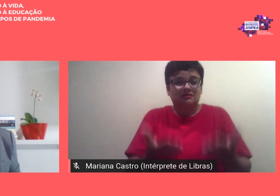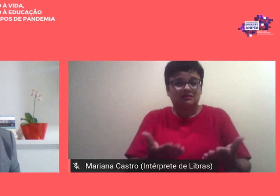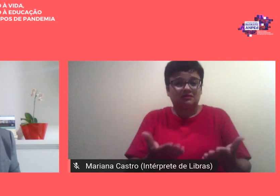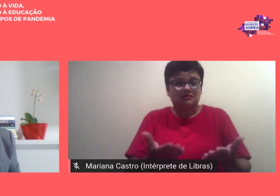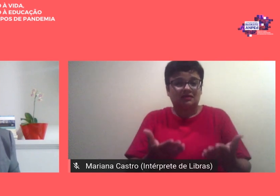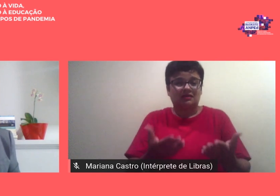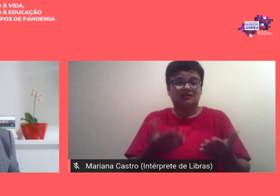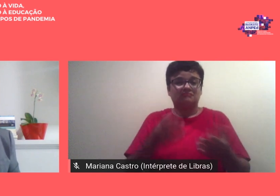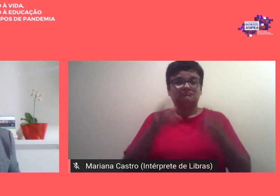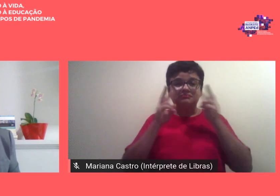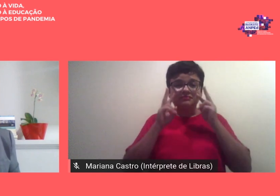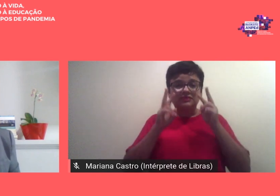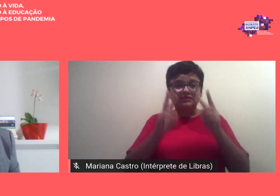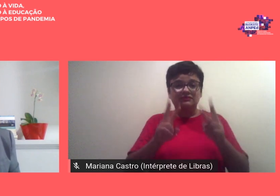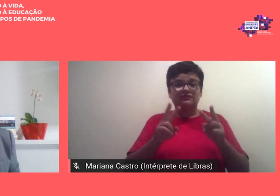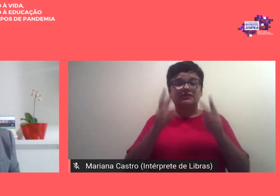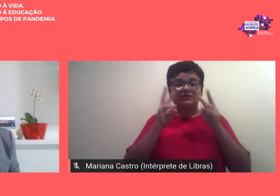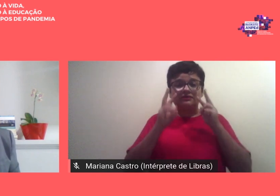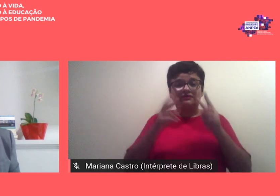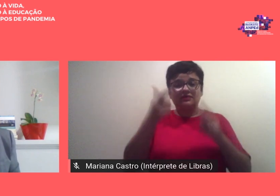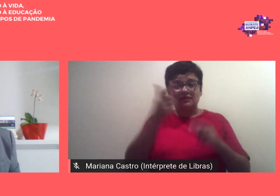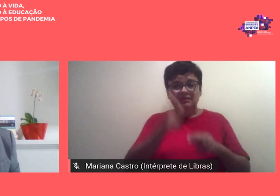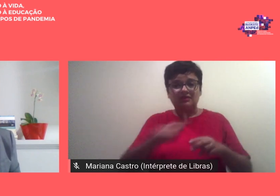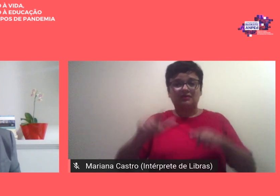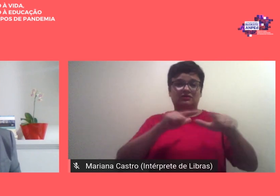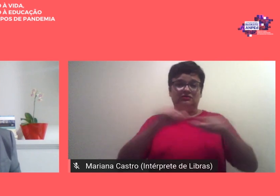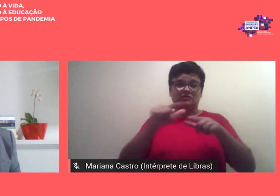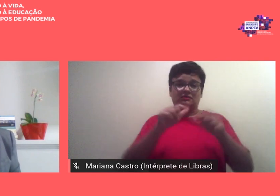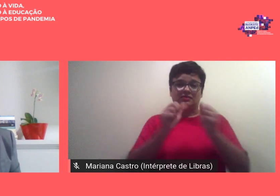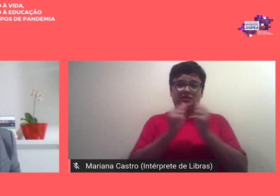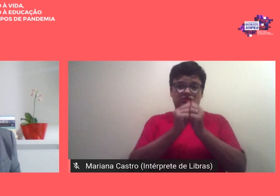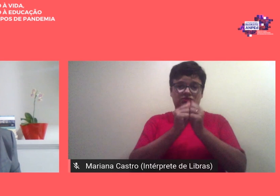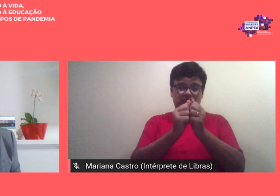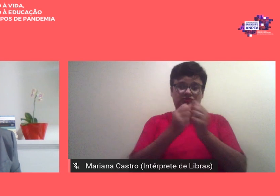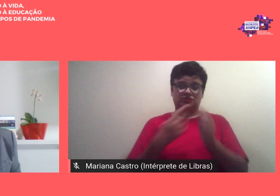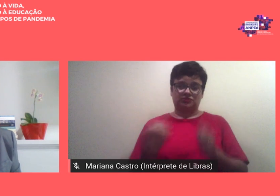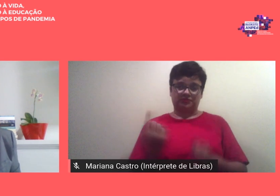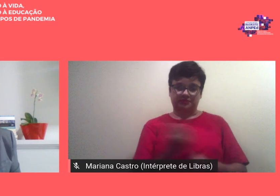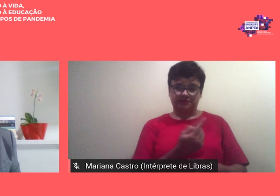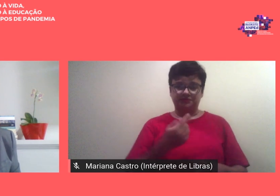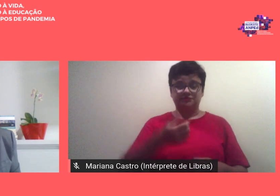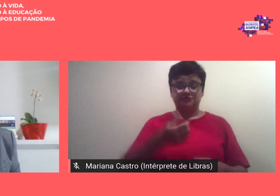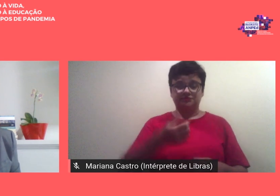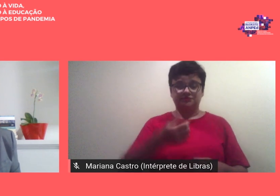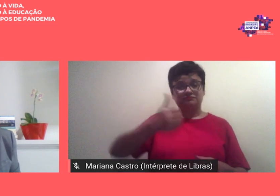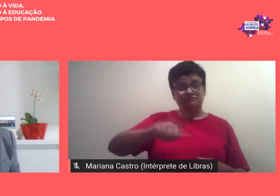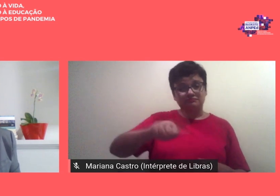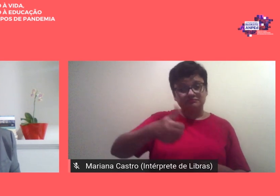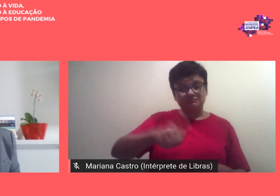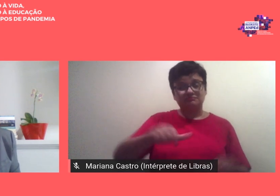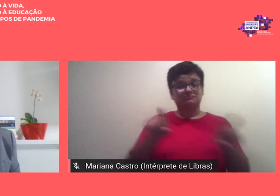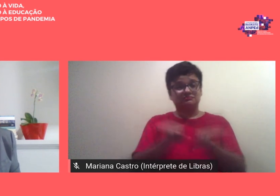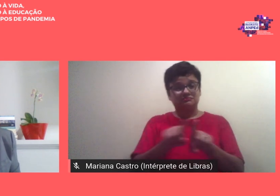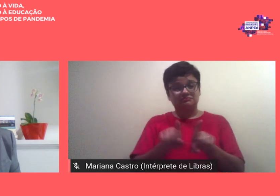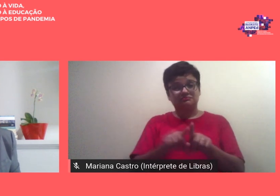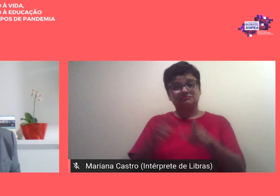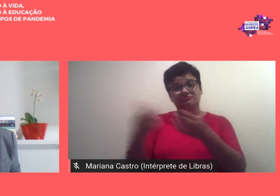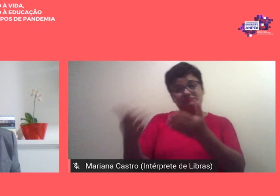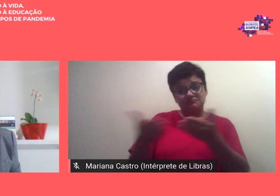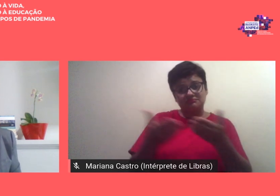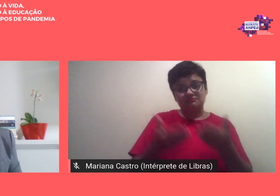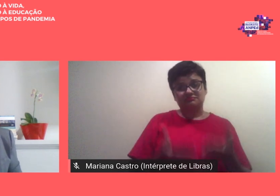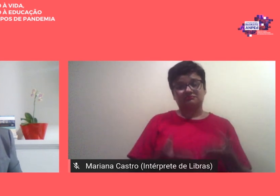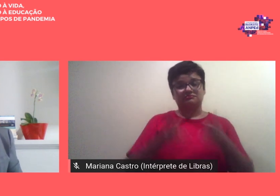ver e de rever esse trabalho conjunto então essa avaliação também é um convite para a continuidade das